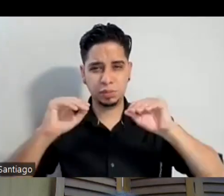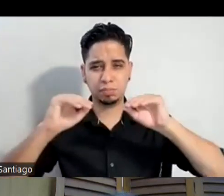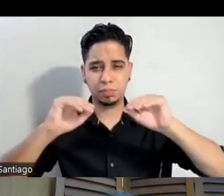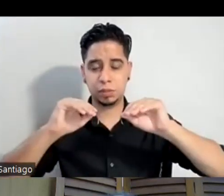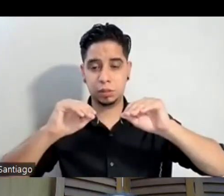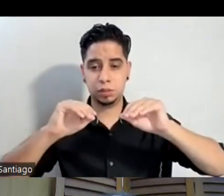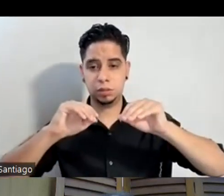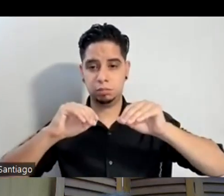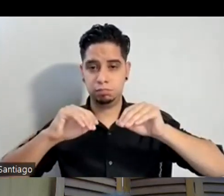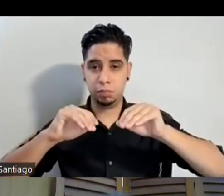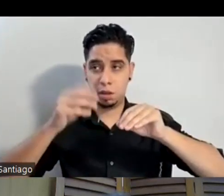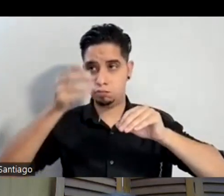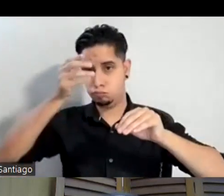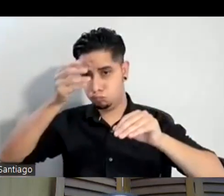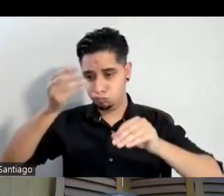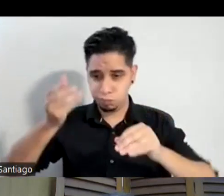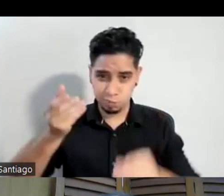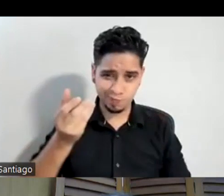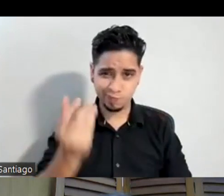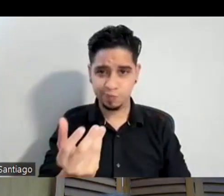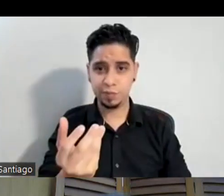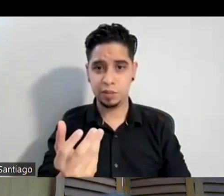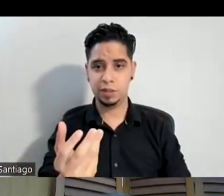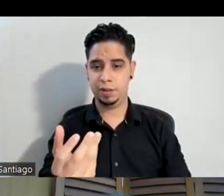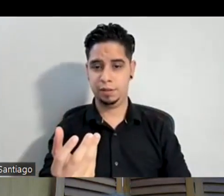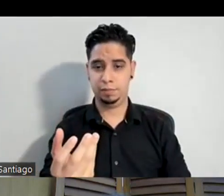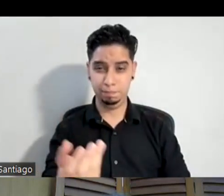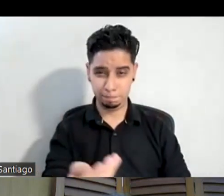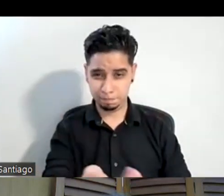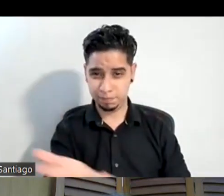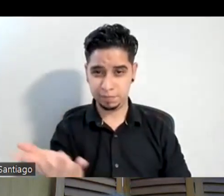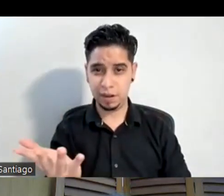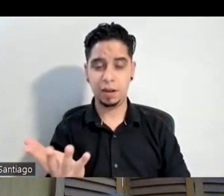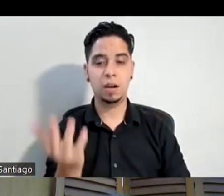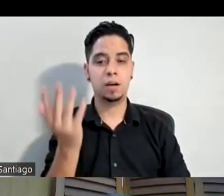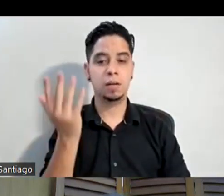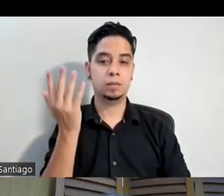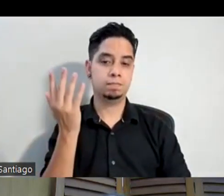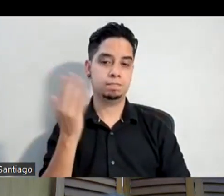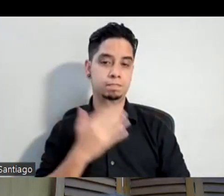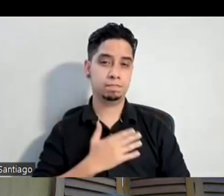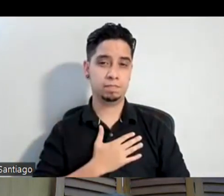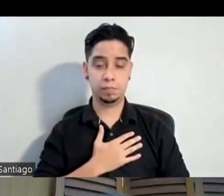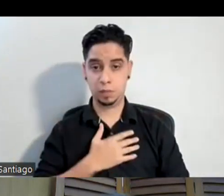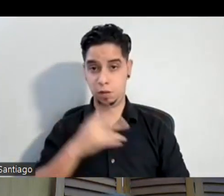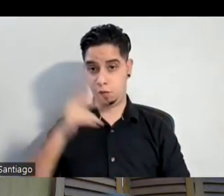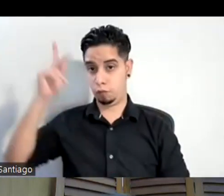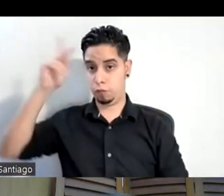transmitir lo que a mí me habían enseñado pues mi filosofía educativa básicamente es